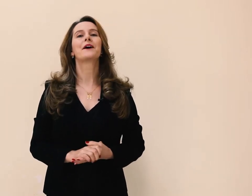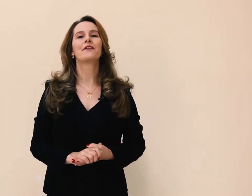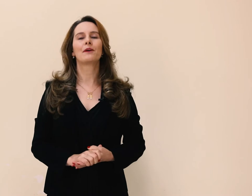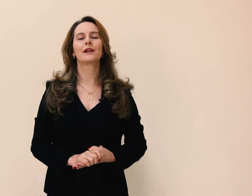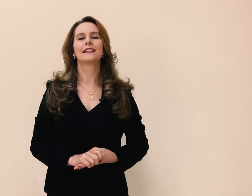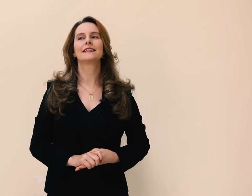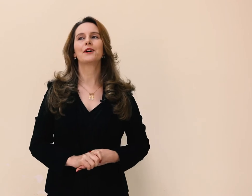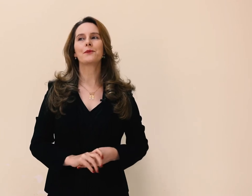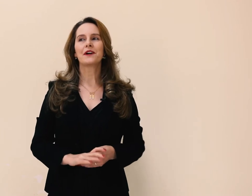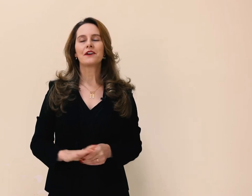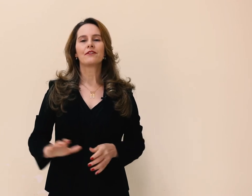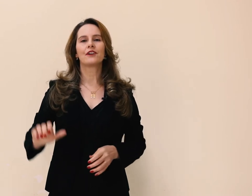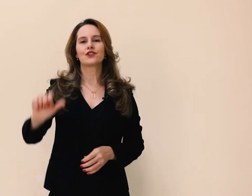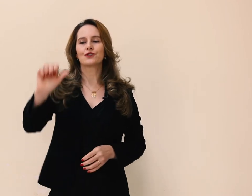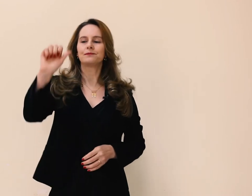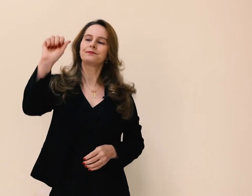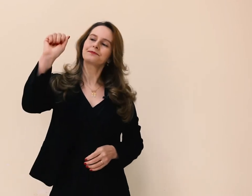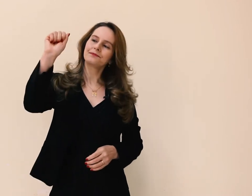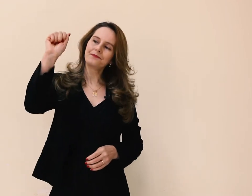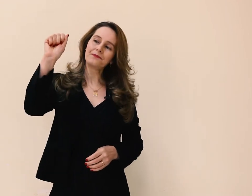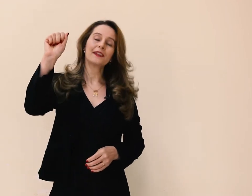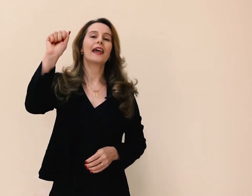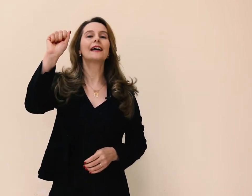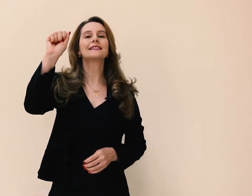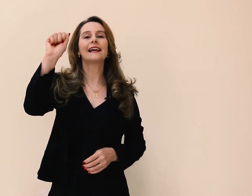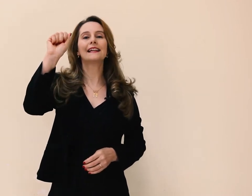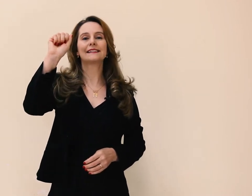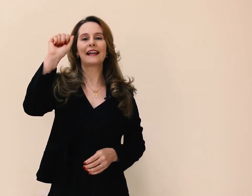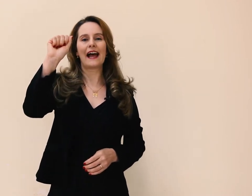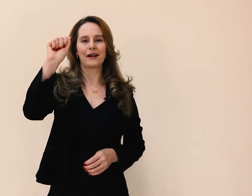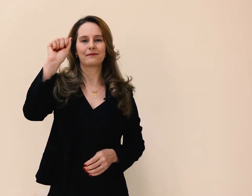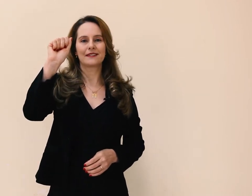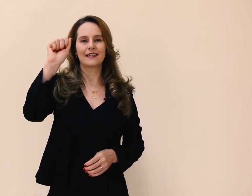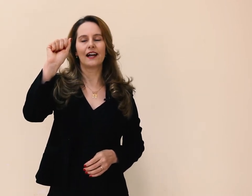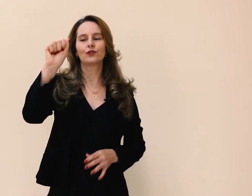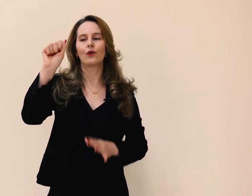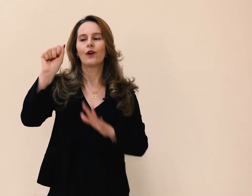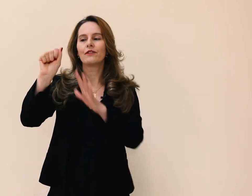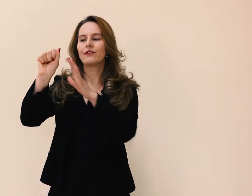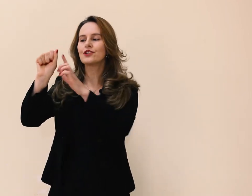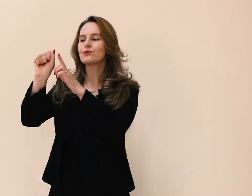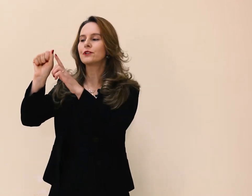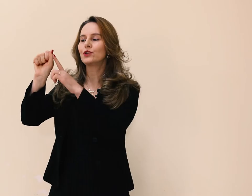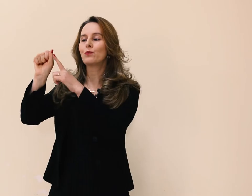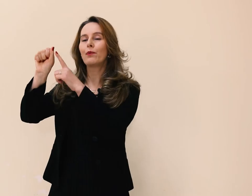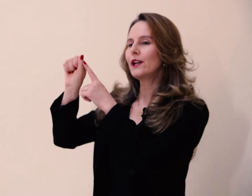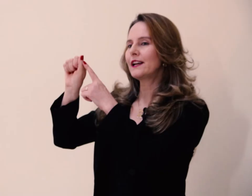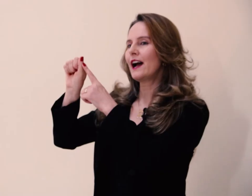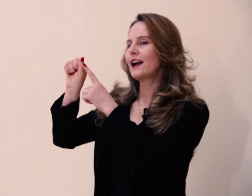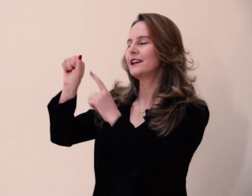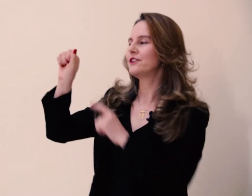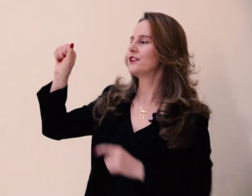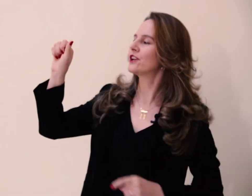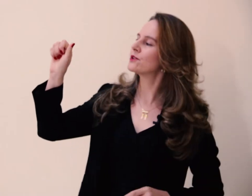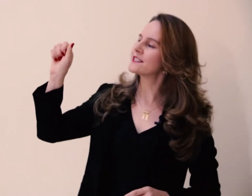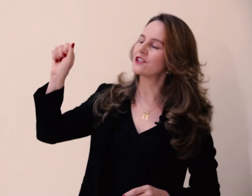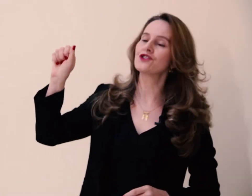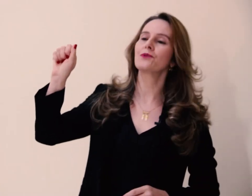Vamos lá, então? Vejam, essa é a letra A, certo? Vejam que o polegar, ele fica encostadinho